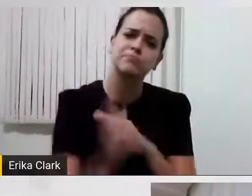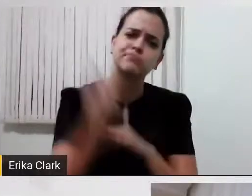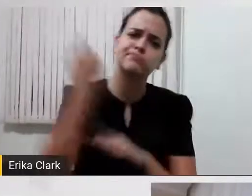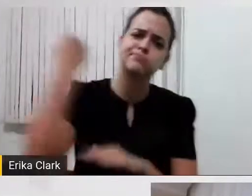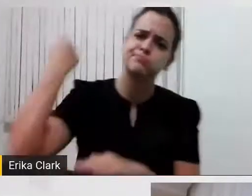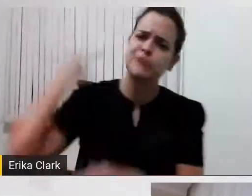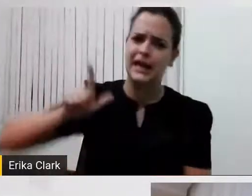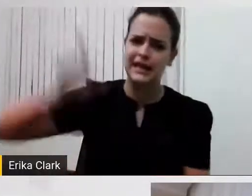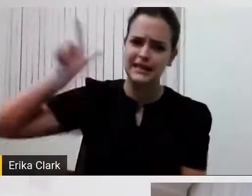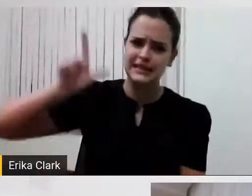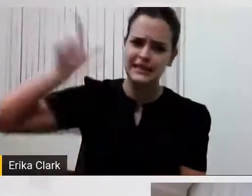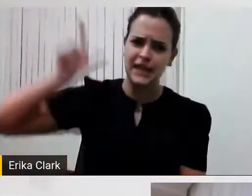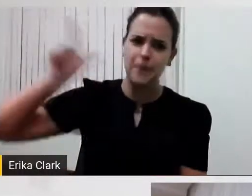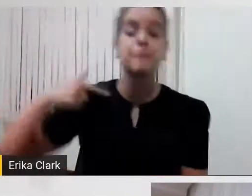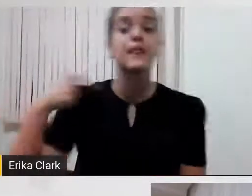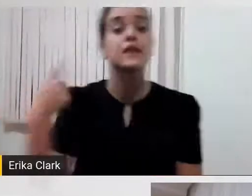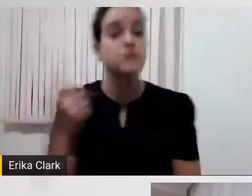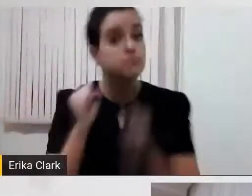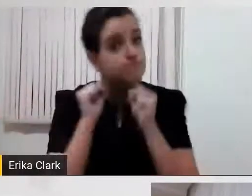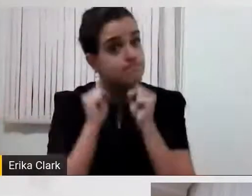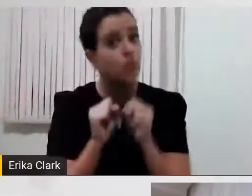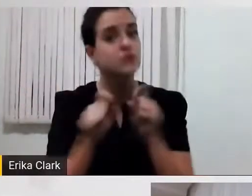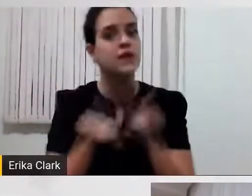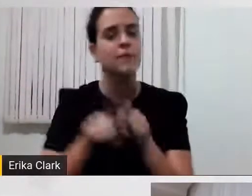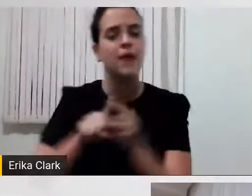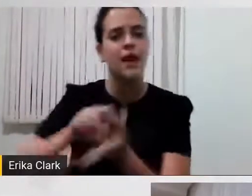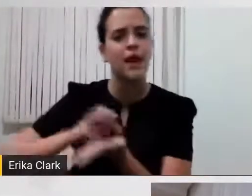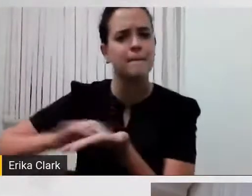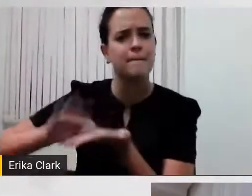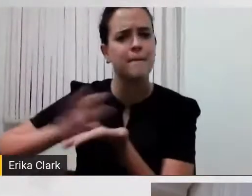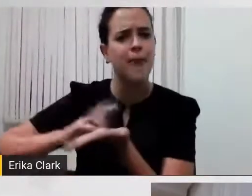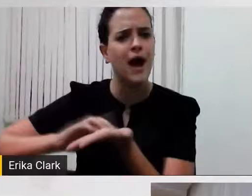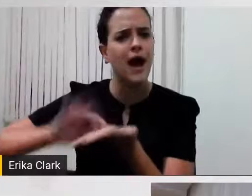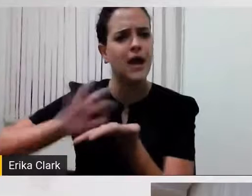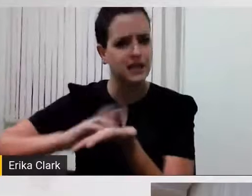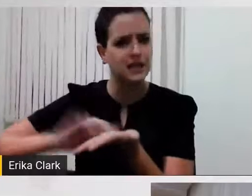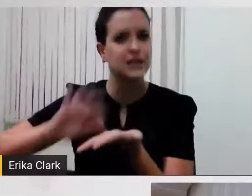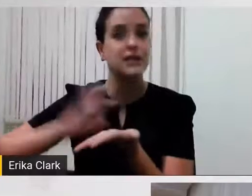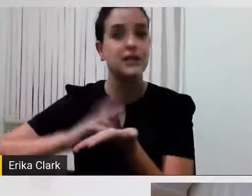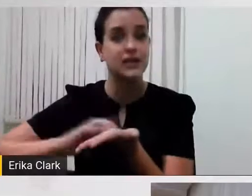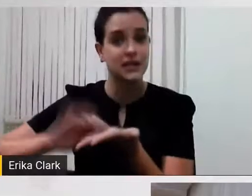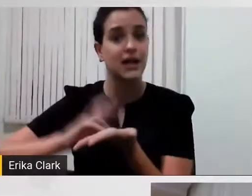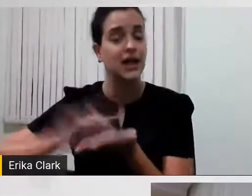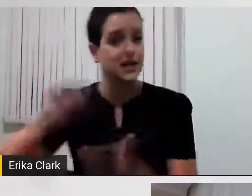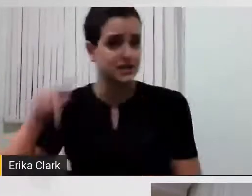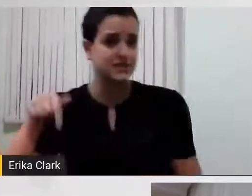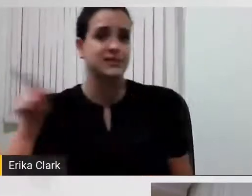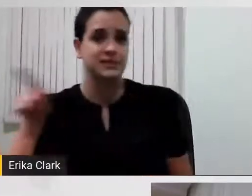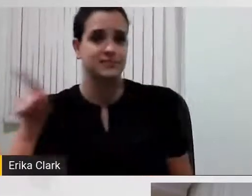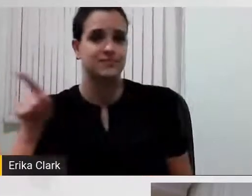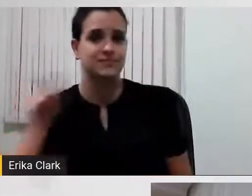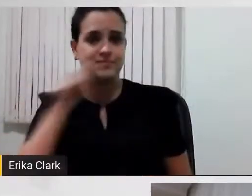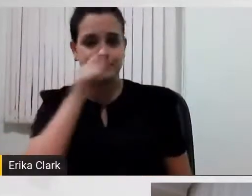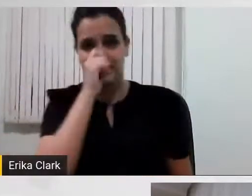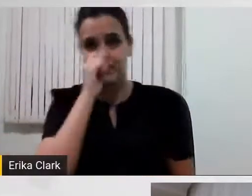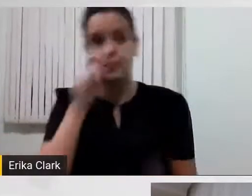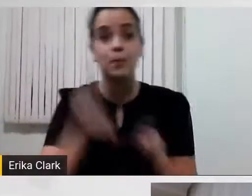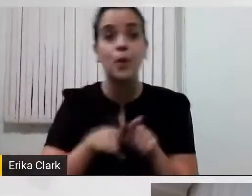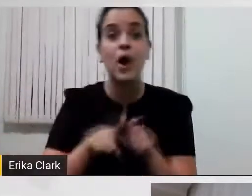que nós também poderíamos colocar braile aqui dentro dessa... Não é? Porque a criança que é cega e que tem um problema de